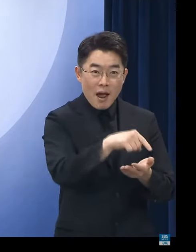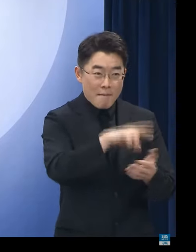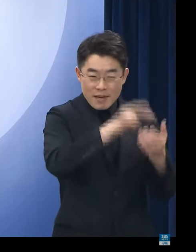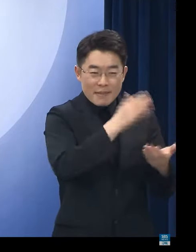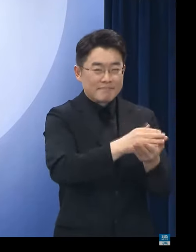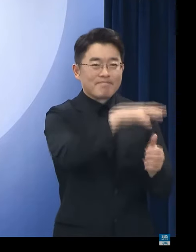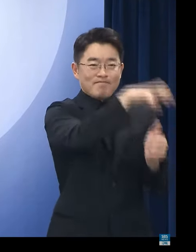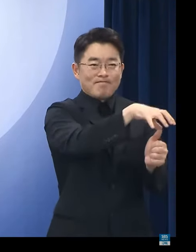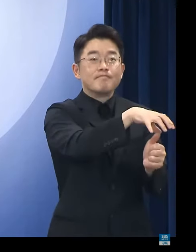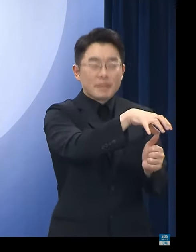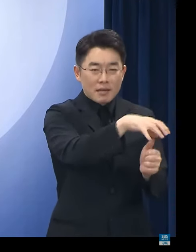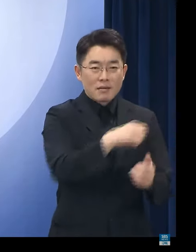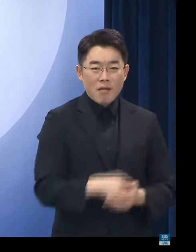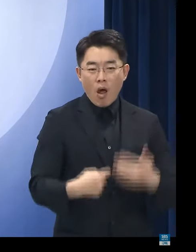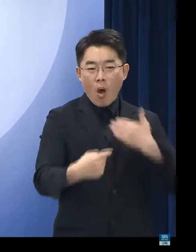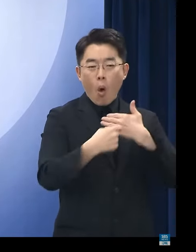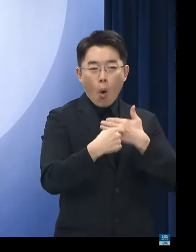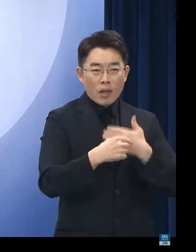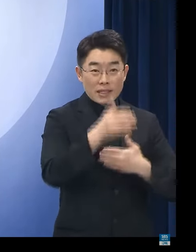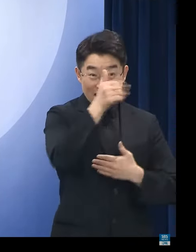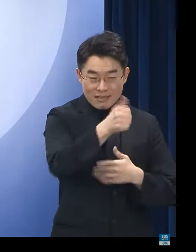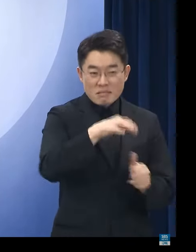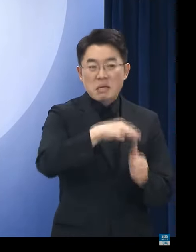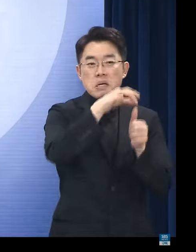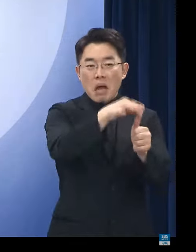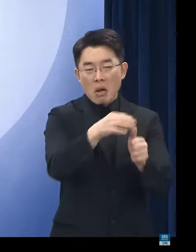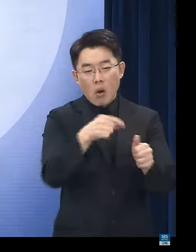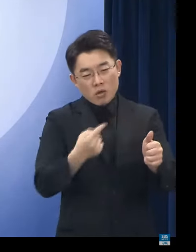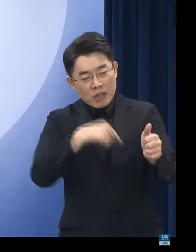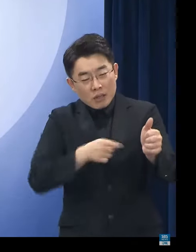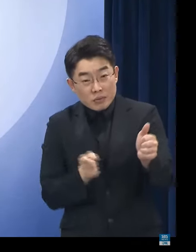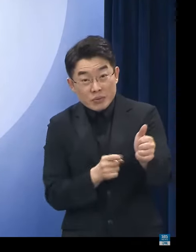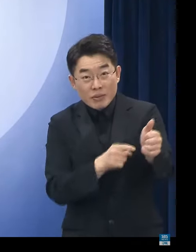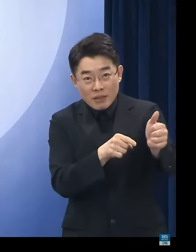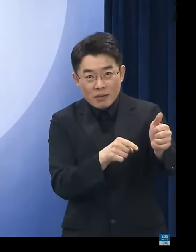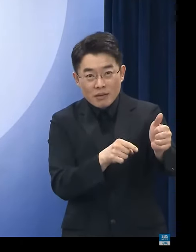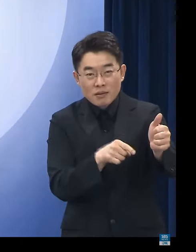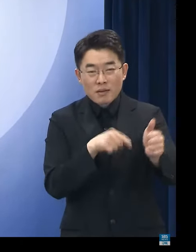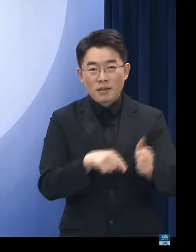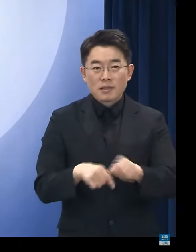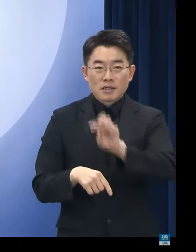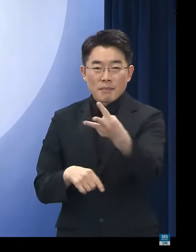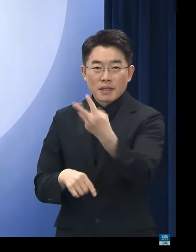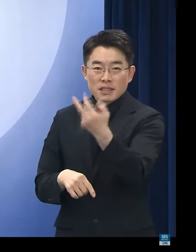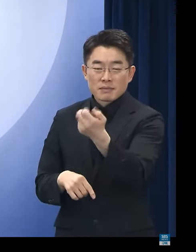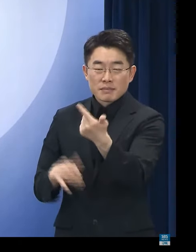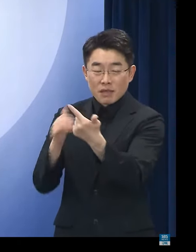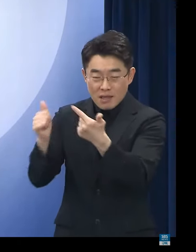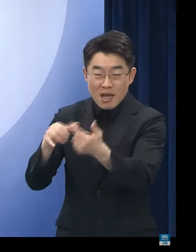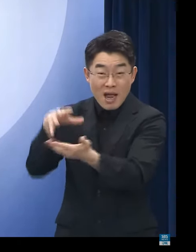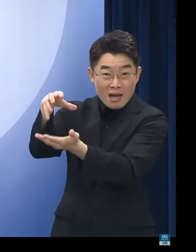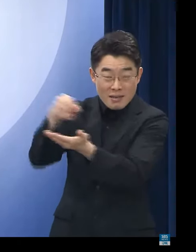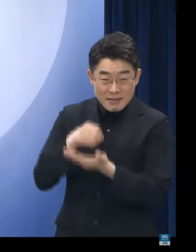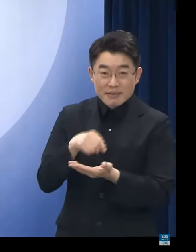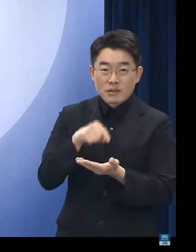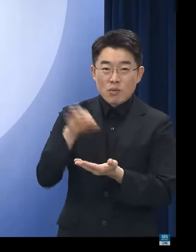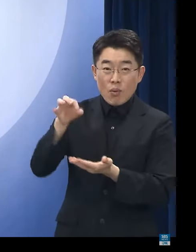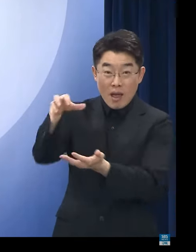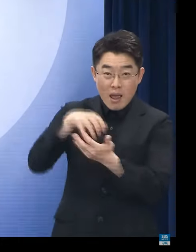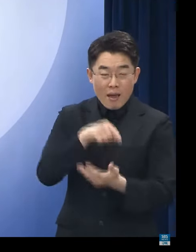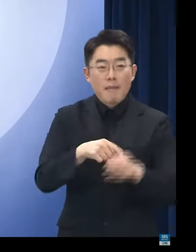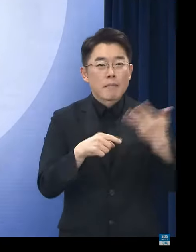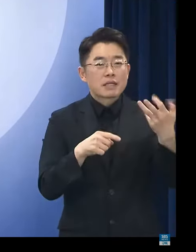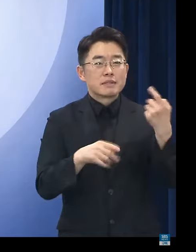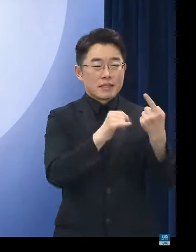바지 임대인 명의를 이용하여 181명으로부터 373억 원을 편취한 81명을